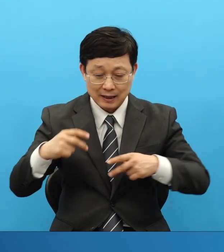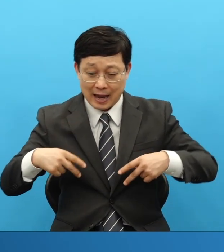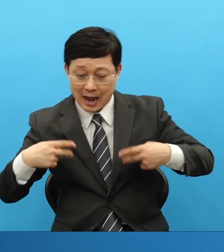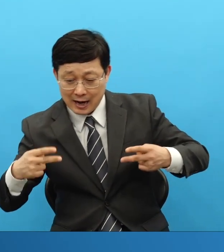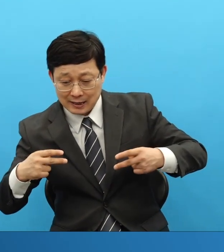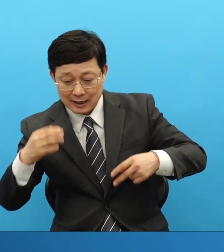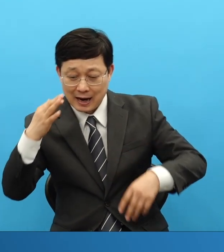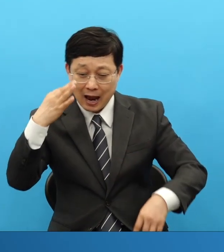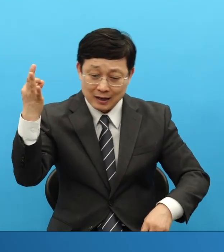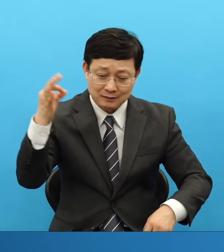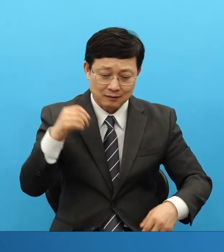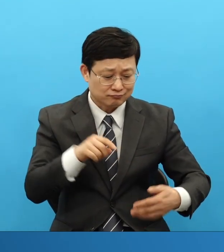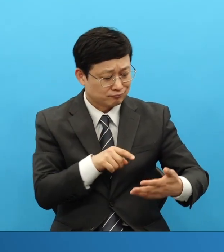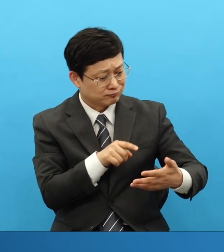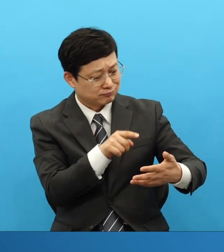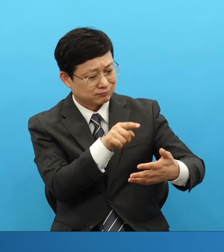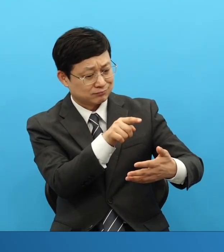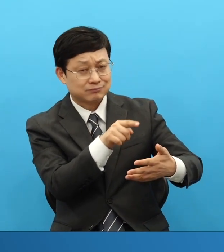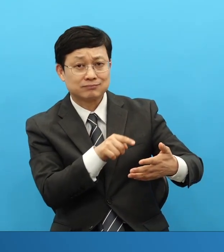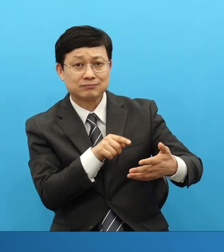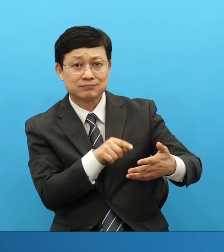흘러온 것입니다.